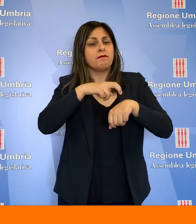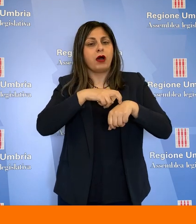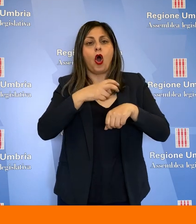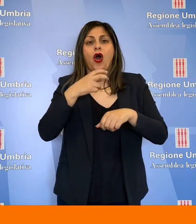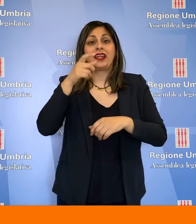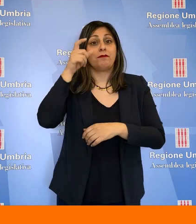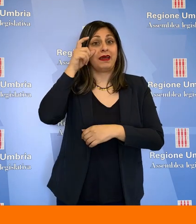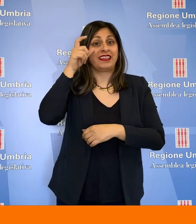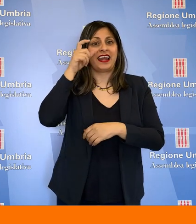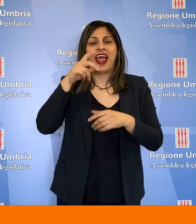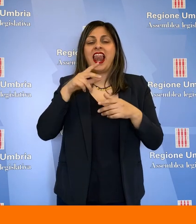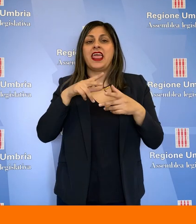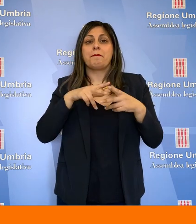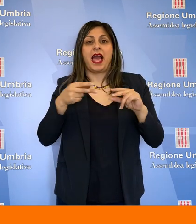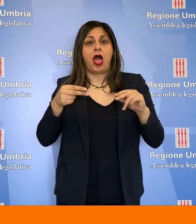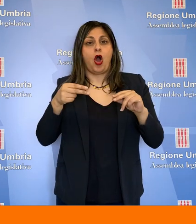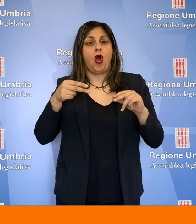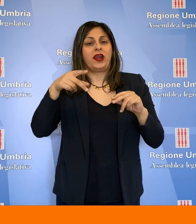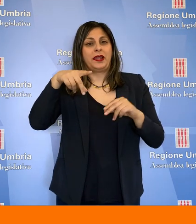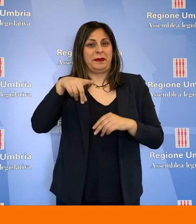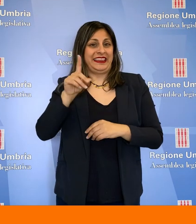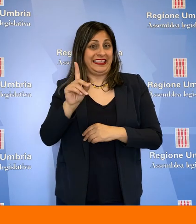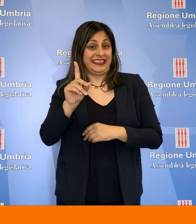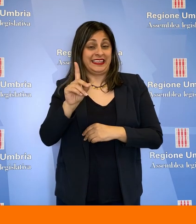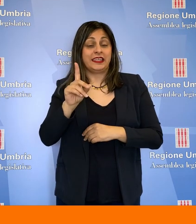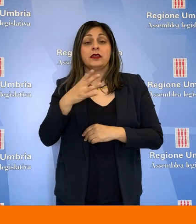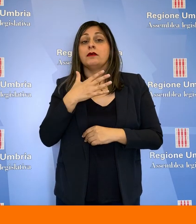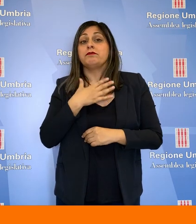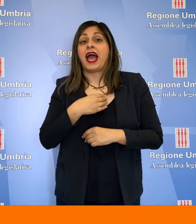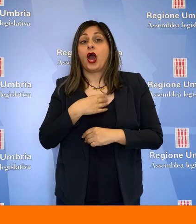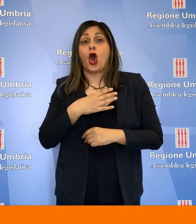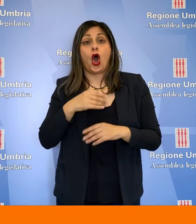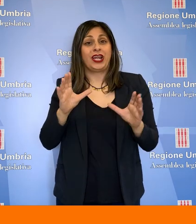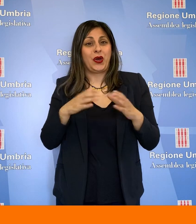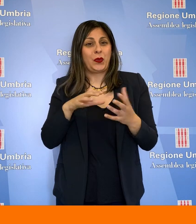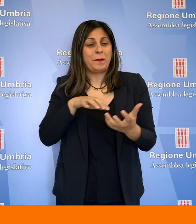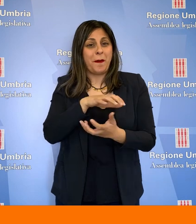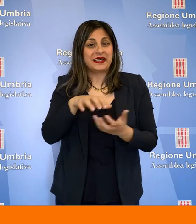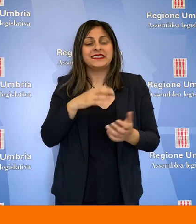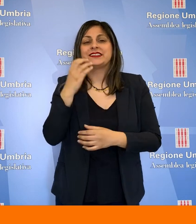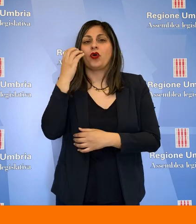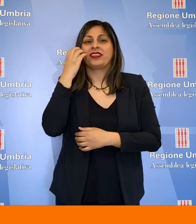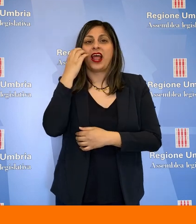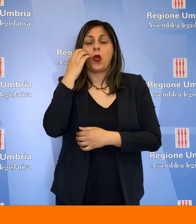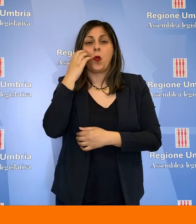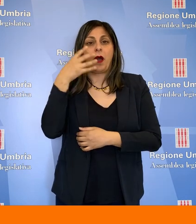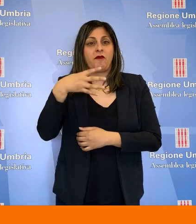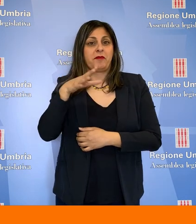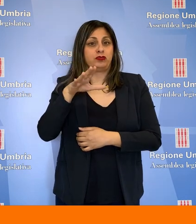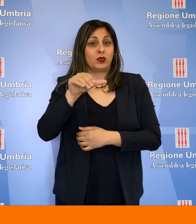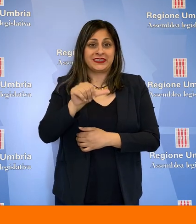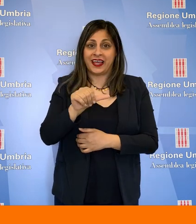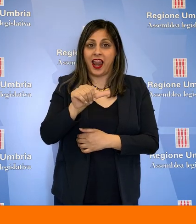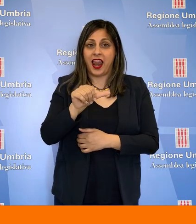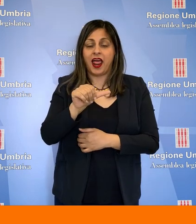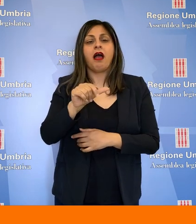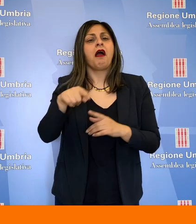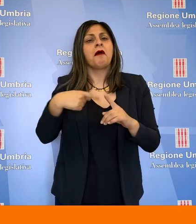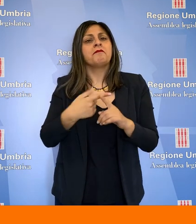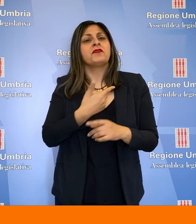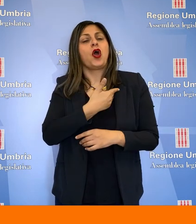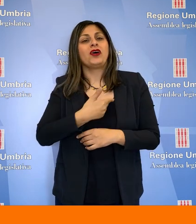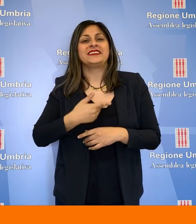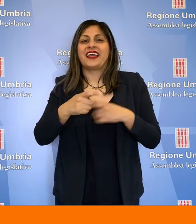anche i consiglieri Fabio Paparelli, Tommaso Bori, Michele Bettarelli e Simona Meloni del Partito Democratico, Vincenzo Bianconi del Gruppo Misto,